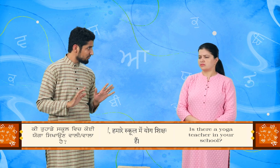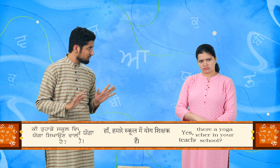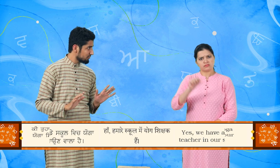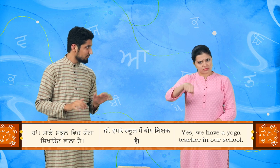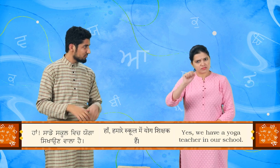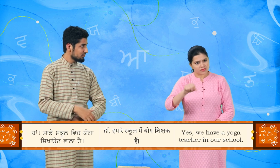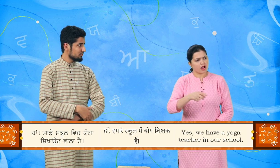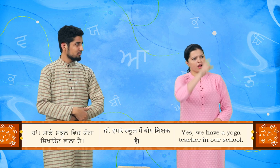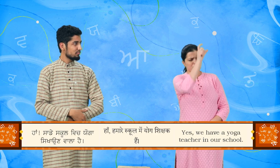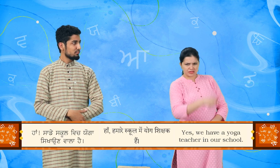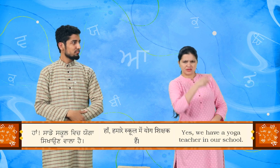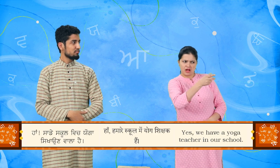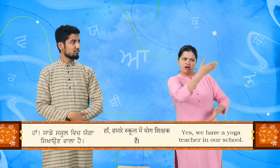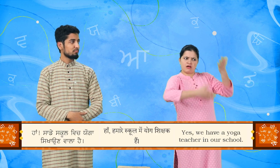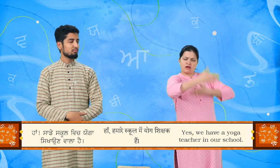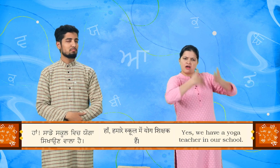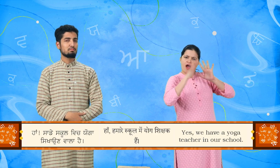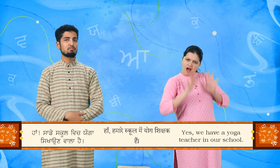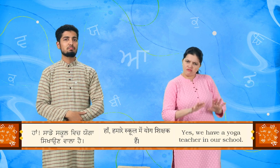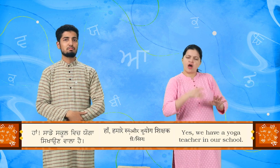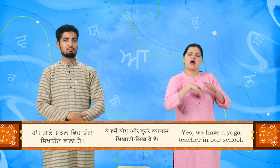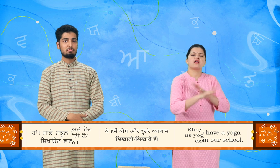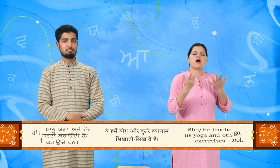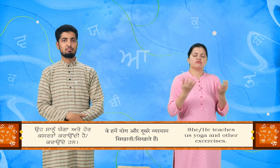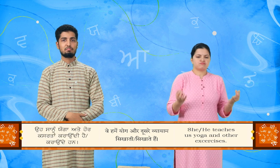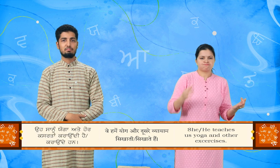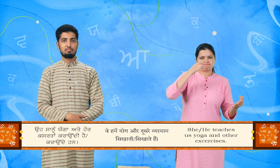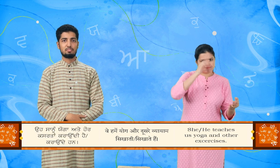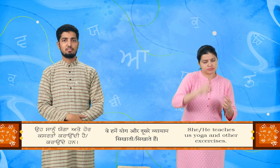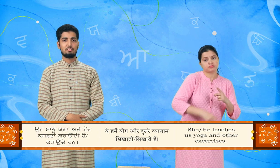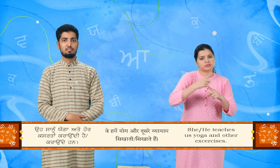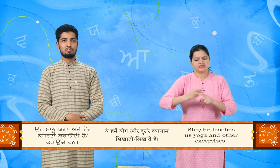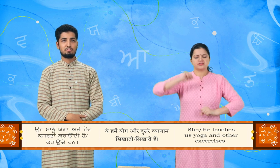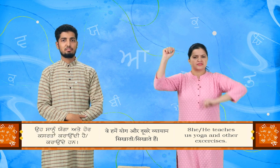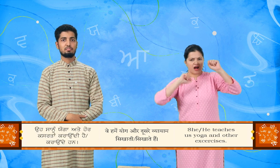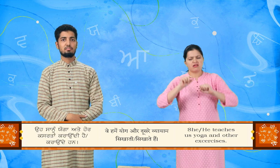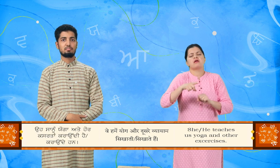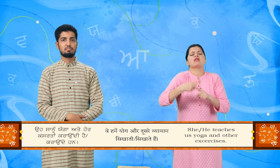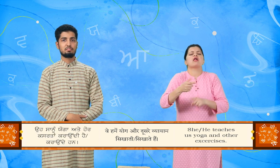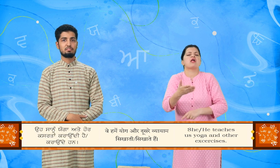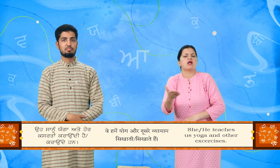हाँ, साडे स्कूल विच योगा सिखाण वाला है उस सान्नू योगा ते होर कसरता कराँ दे हन